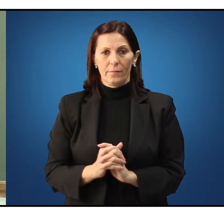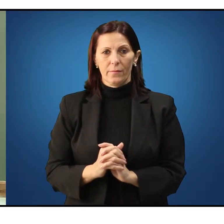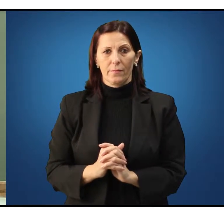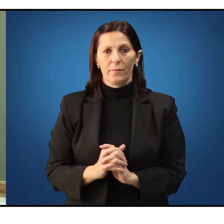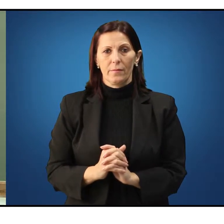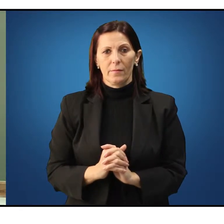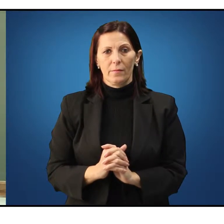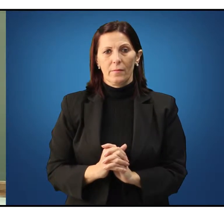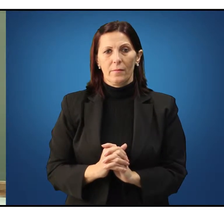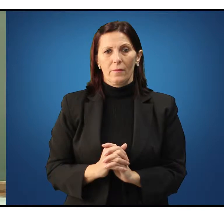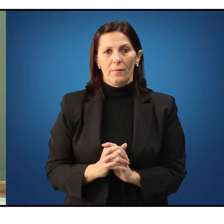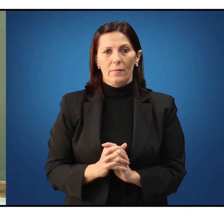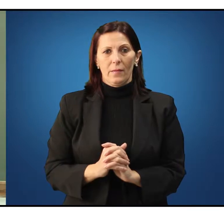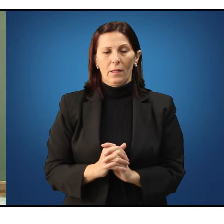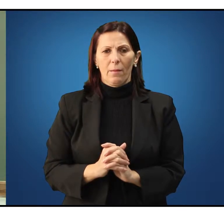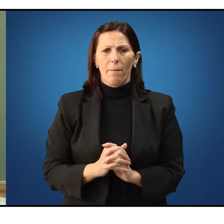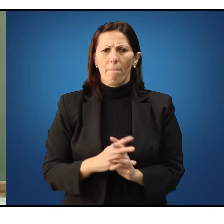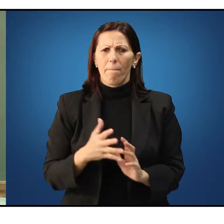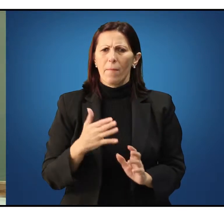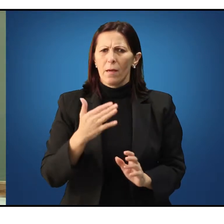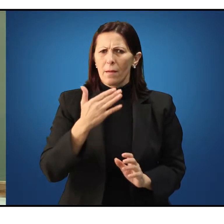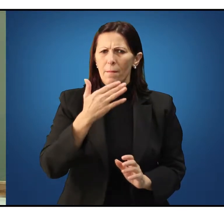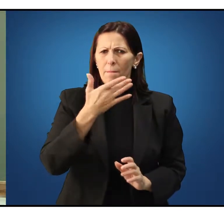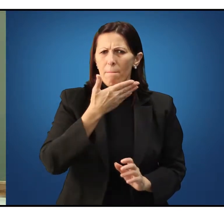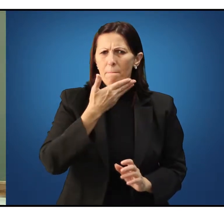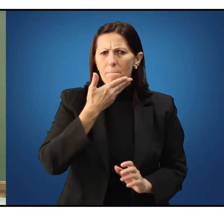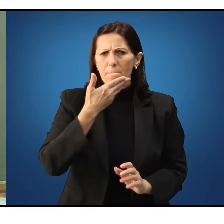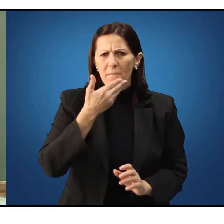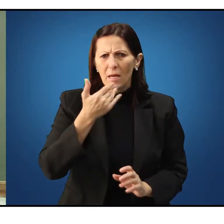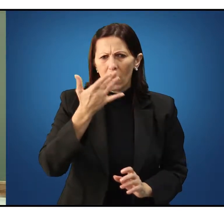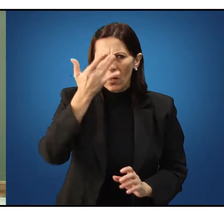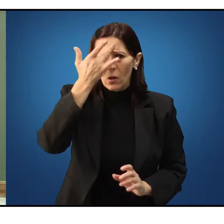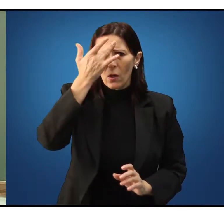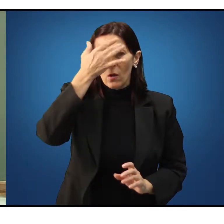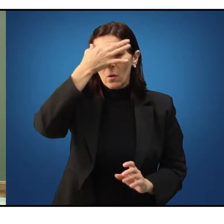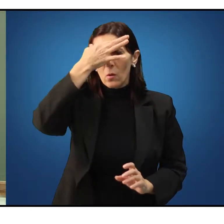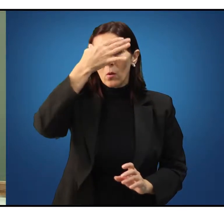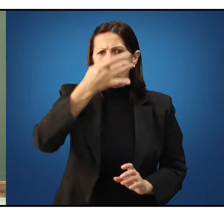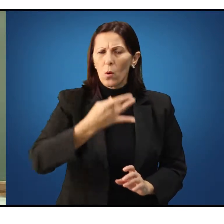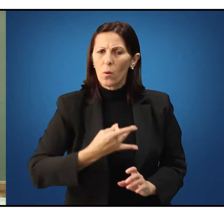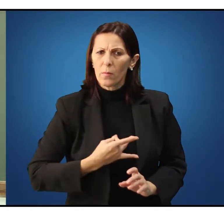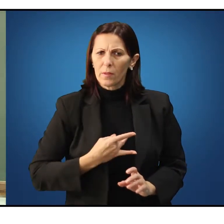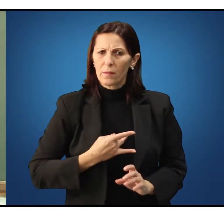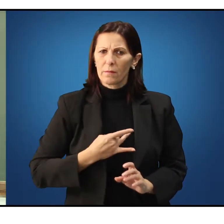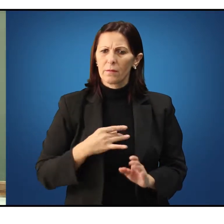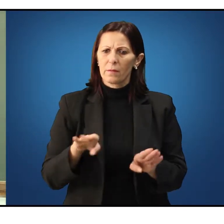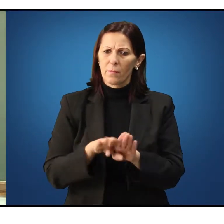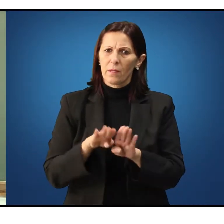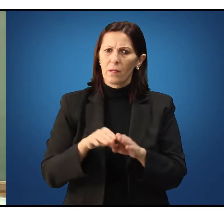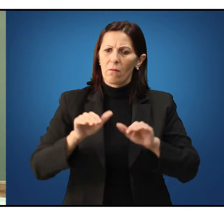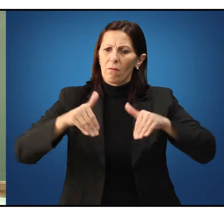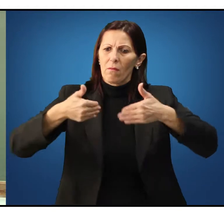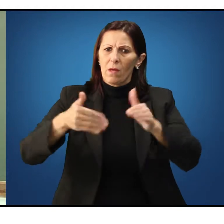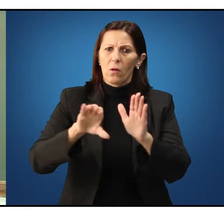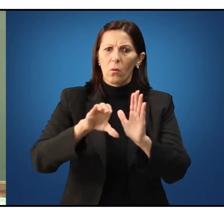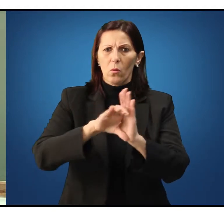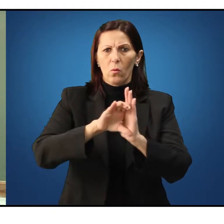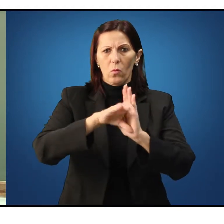E, para melhor compreendermos esta questão, eu quero já abordar o conceito de ética